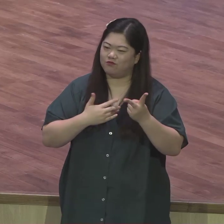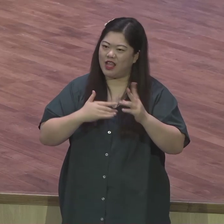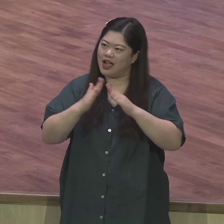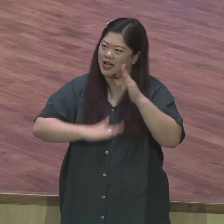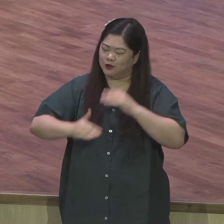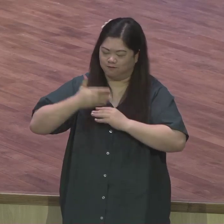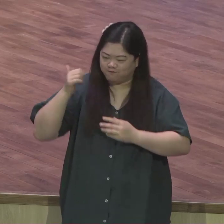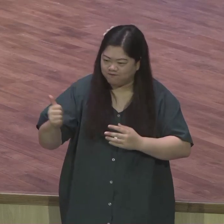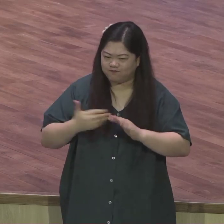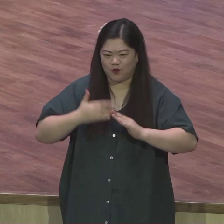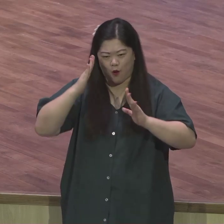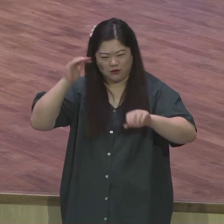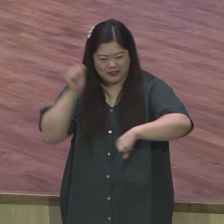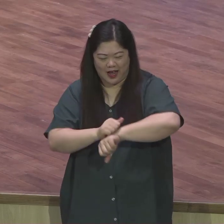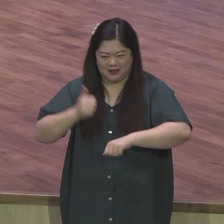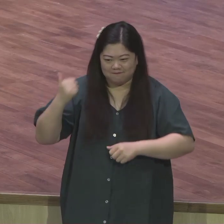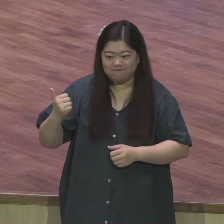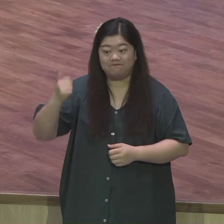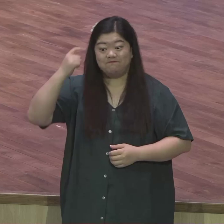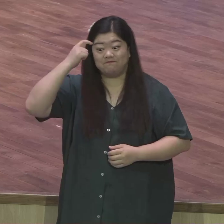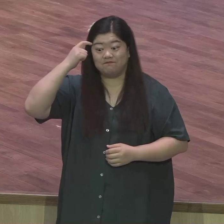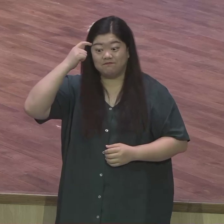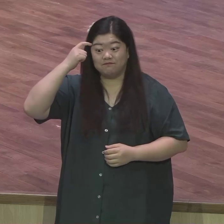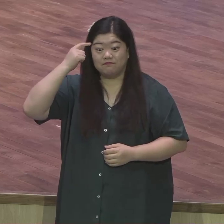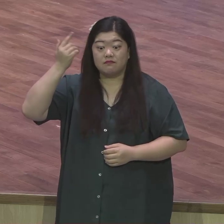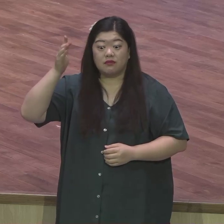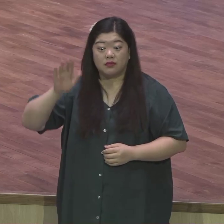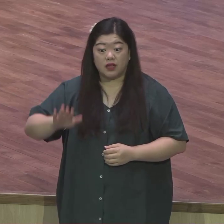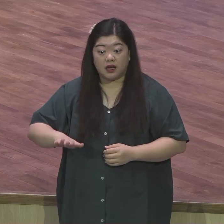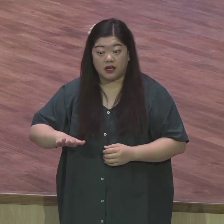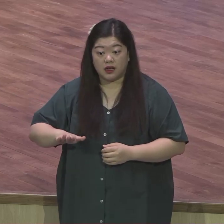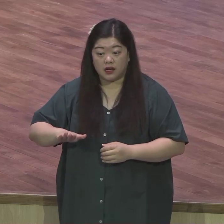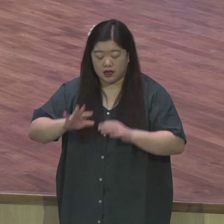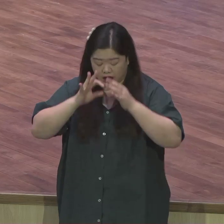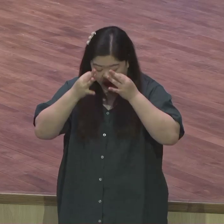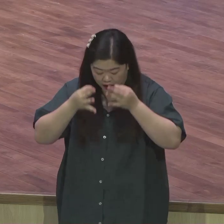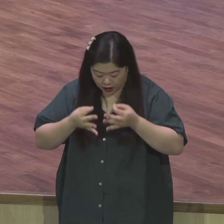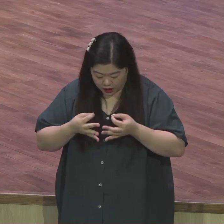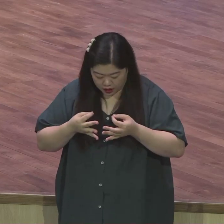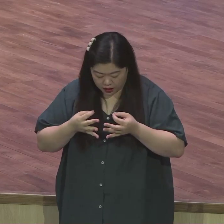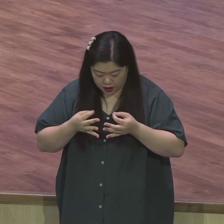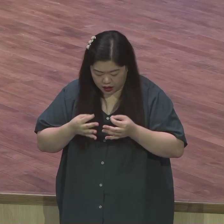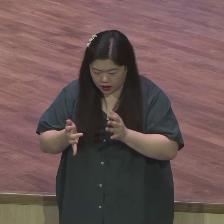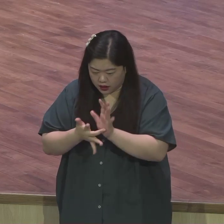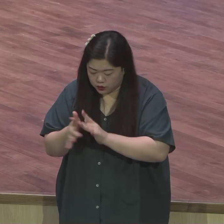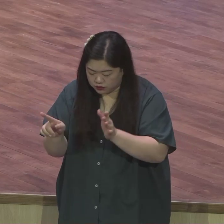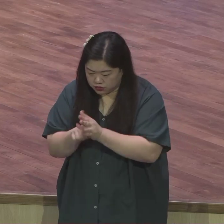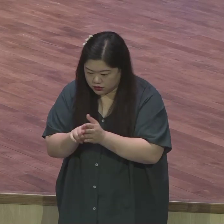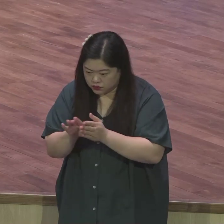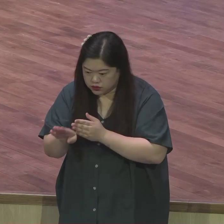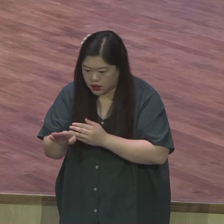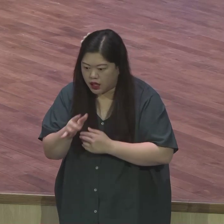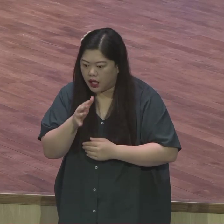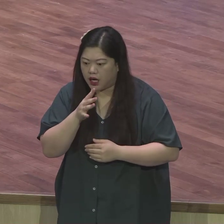참으로 종교생활을 하고 있는 이 자기 동족 이 자기처럼 살아왔던 이 동족